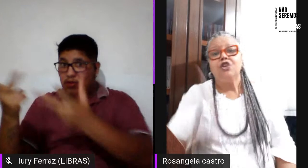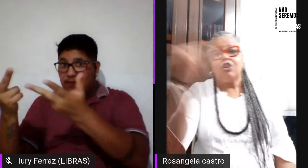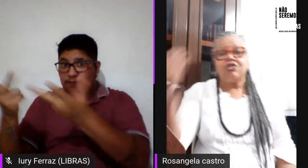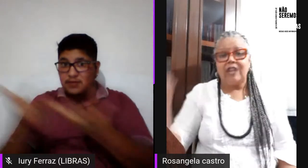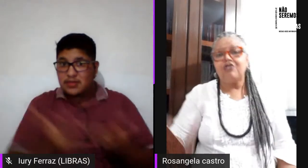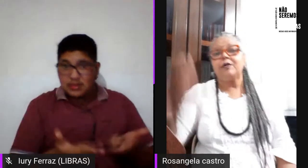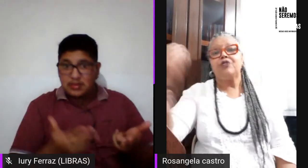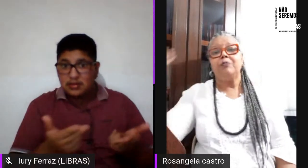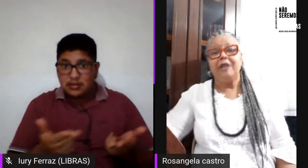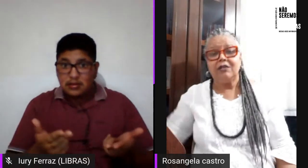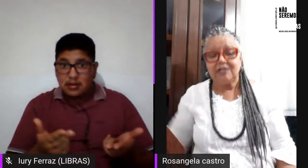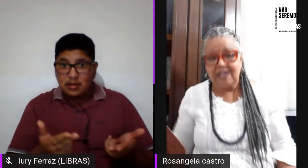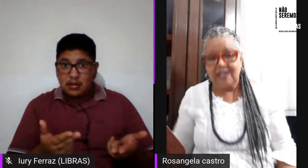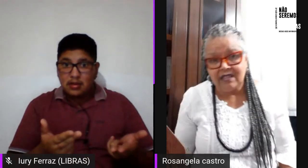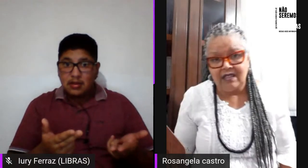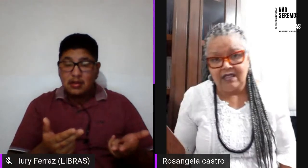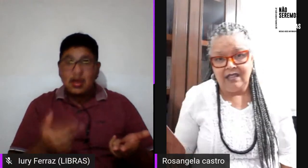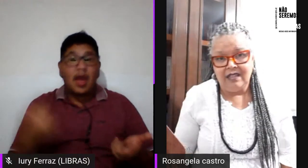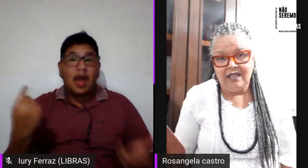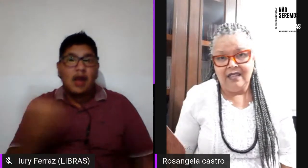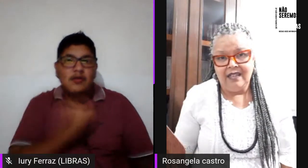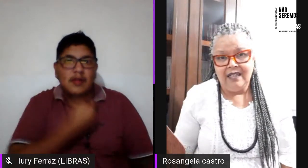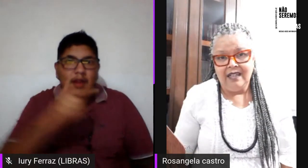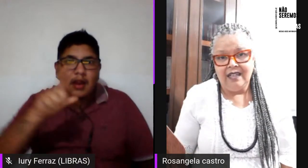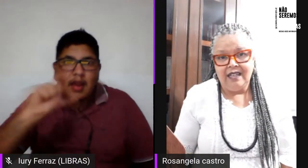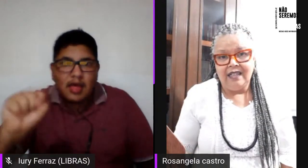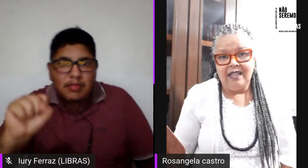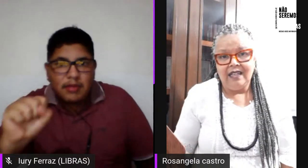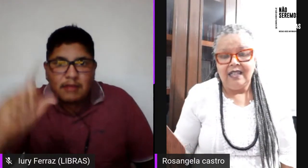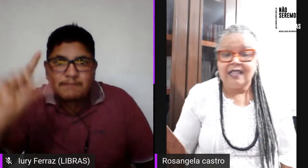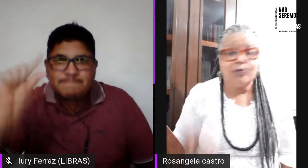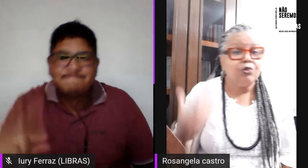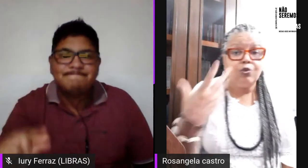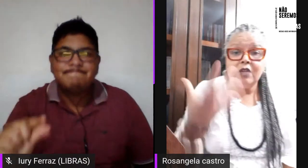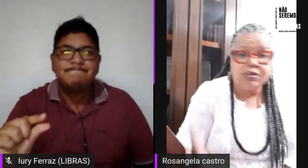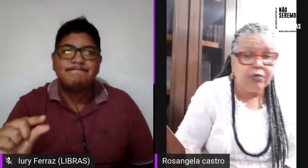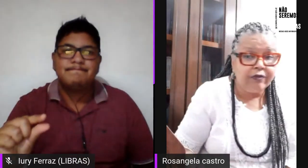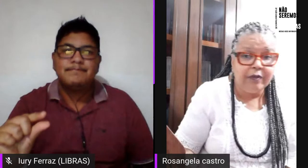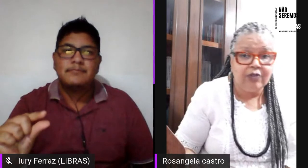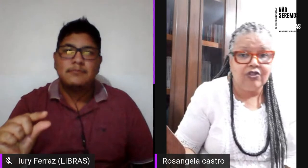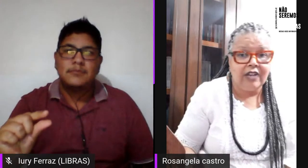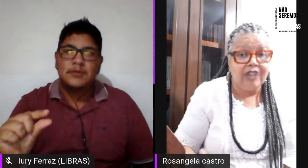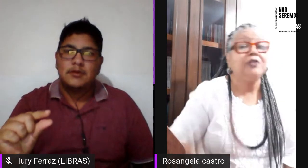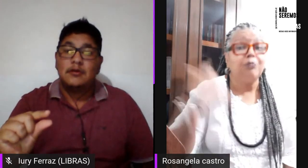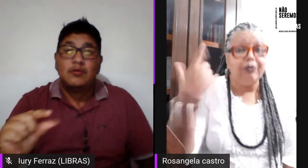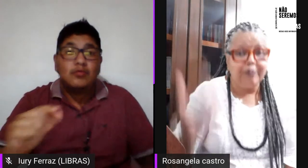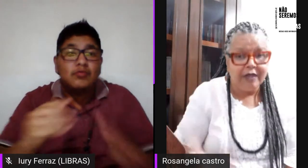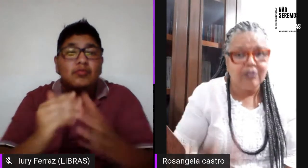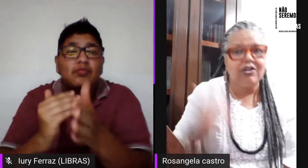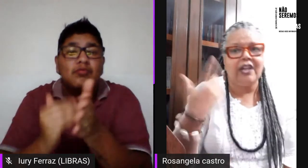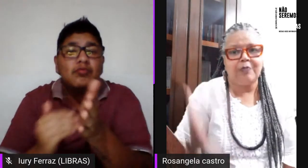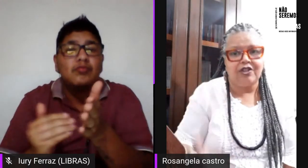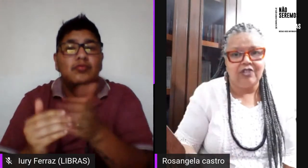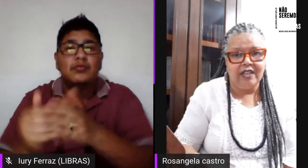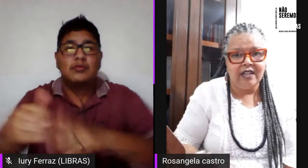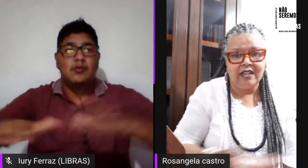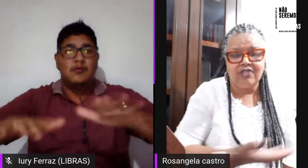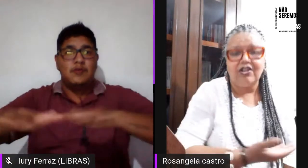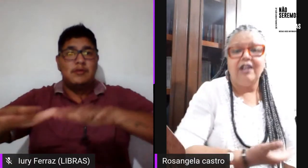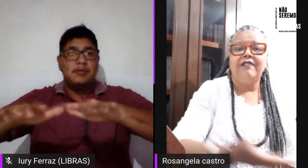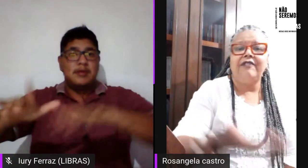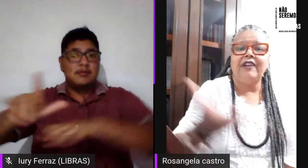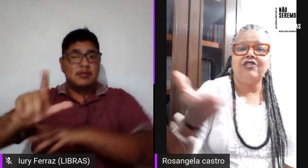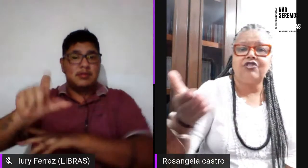e nós lésbicas menos ainda então tudo isso movimento de lésbicas o movimento de lésbicas